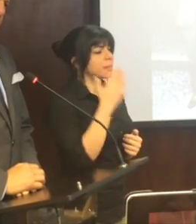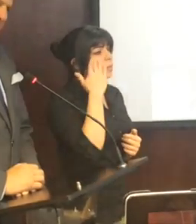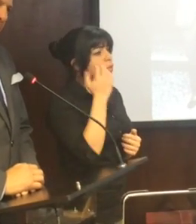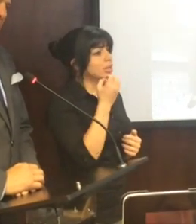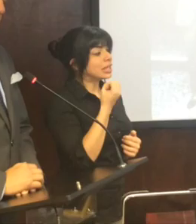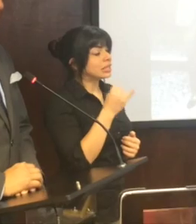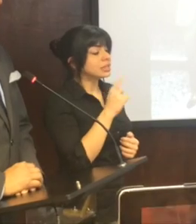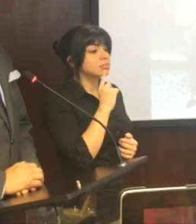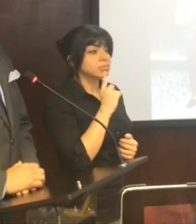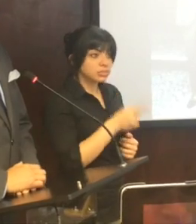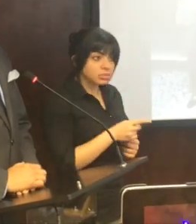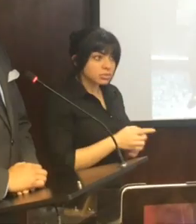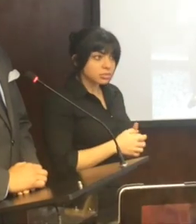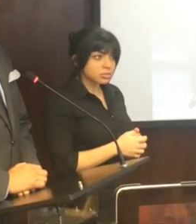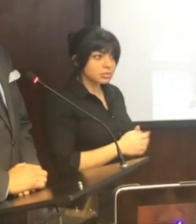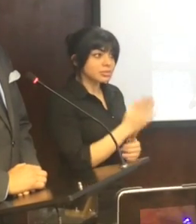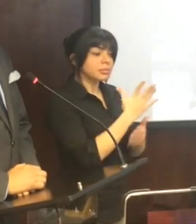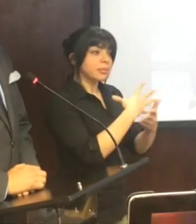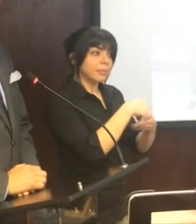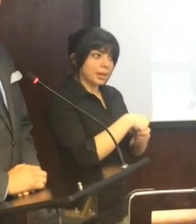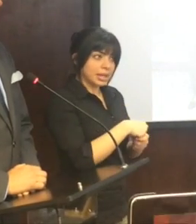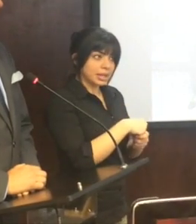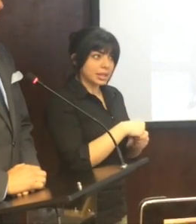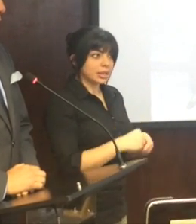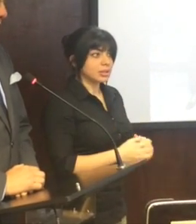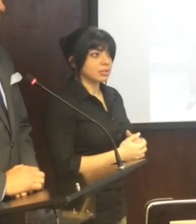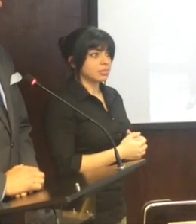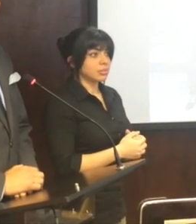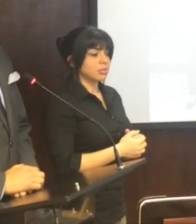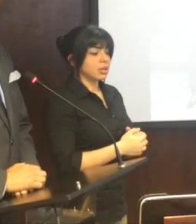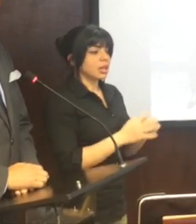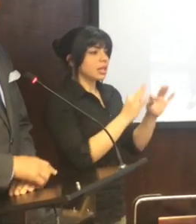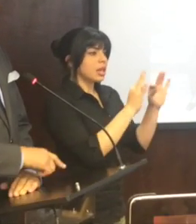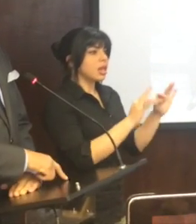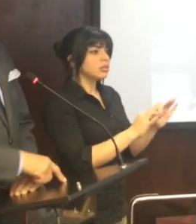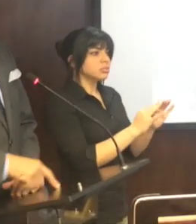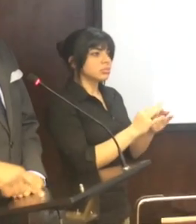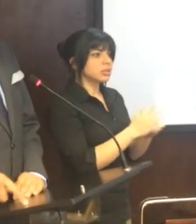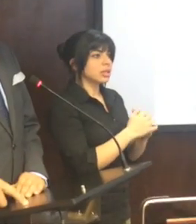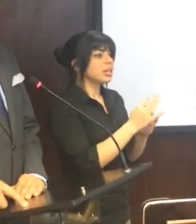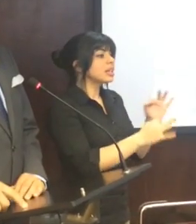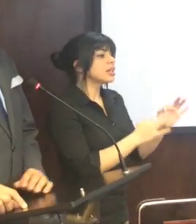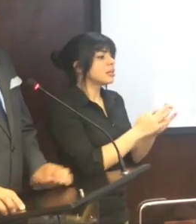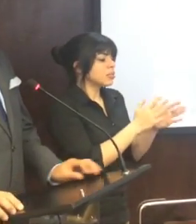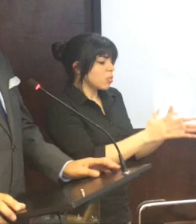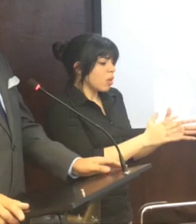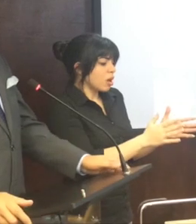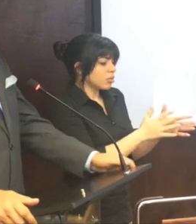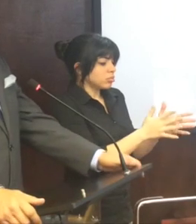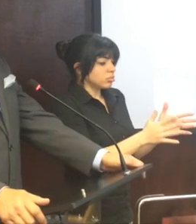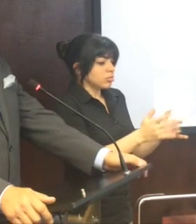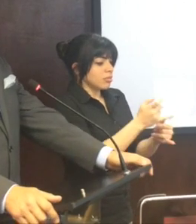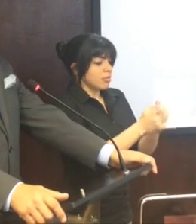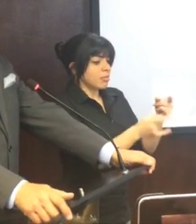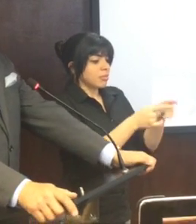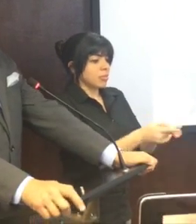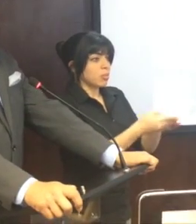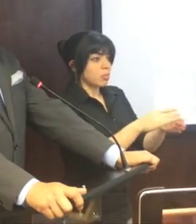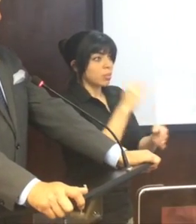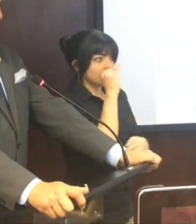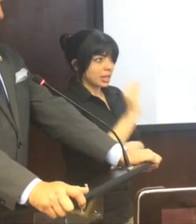si bien es cierto, forma parte del cuadro que culmina con la muerte de ese niño,